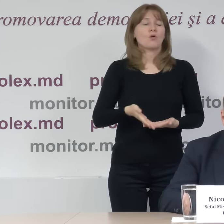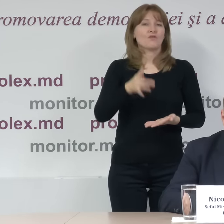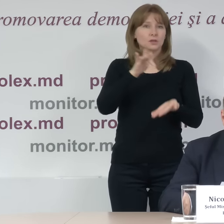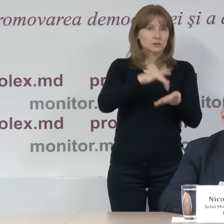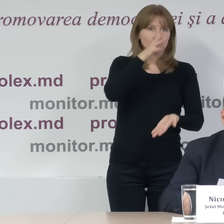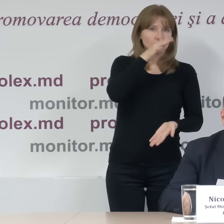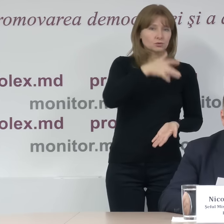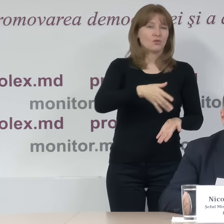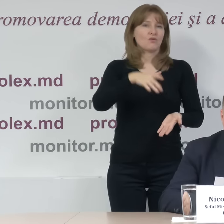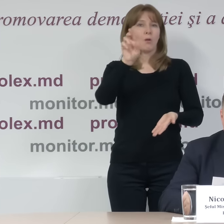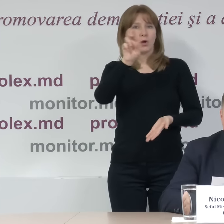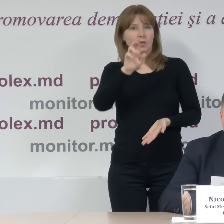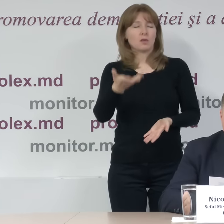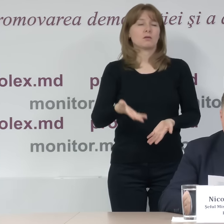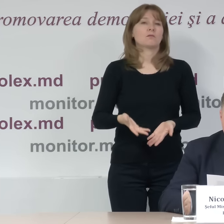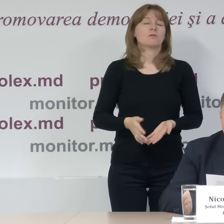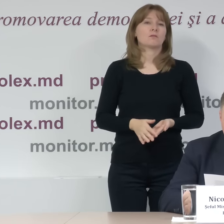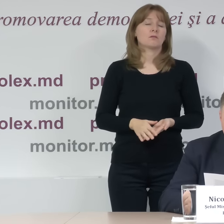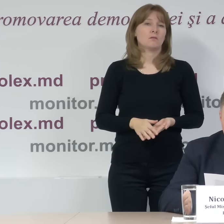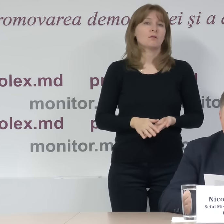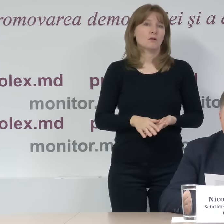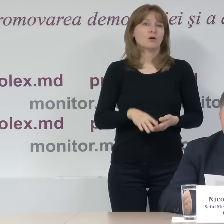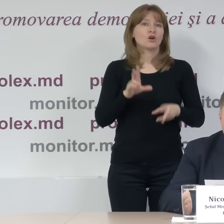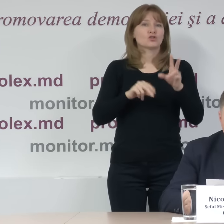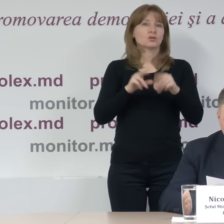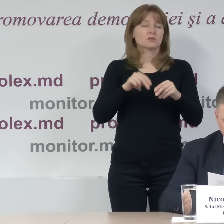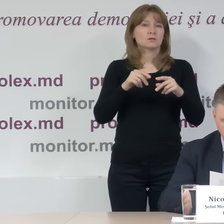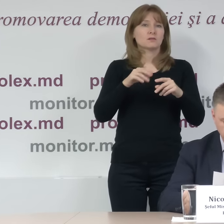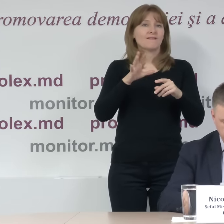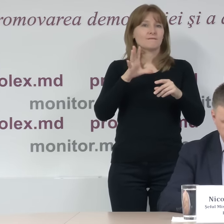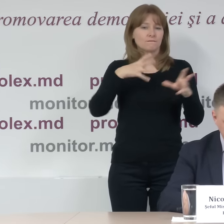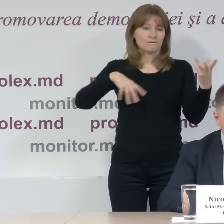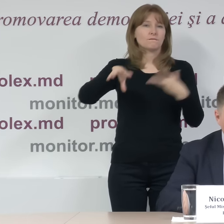Chișinău, Rușcani, Botanica, practic în toate sectoarele.